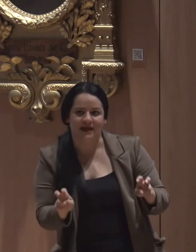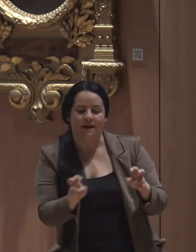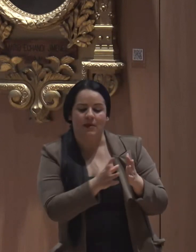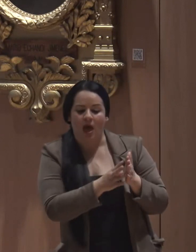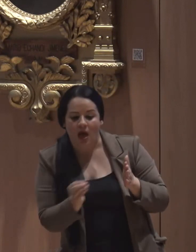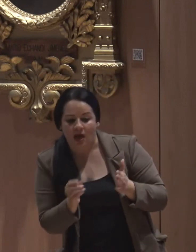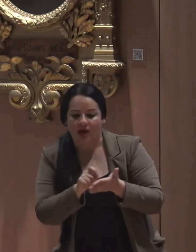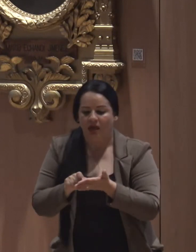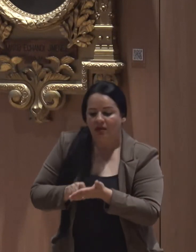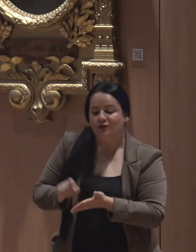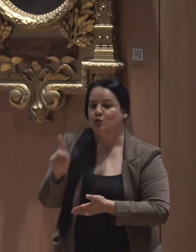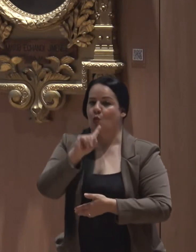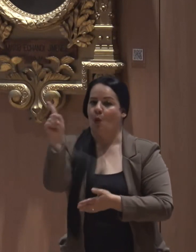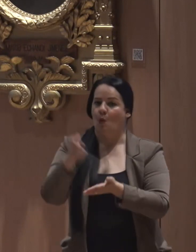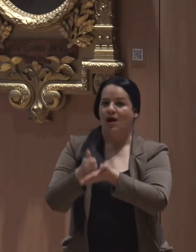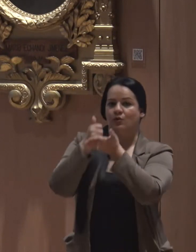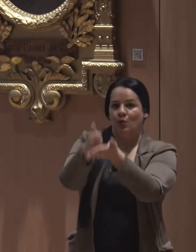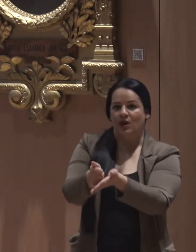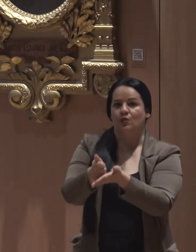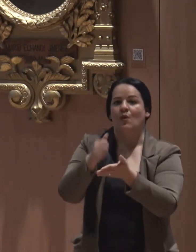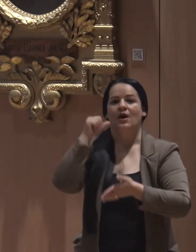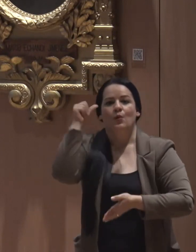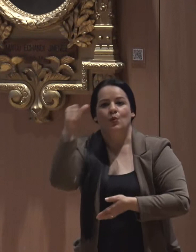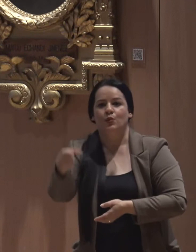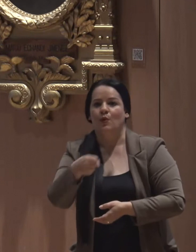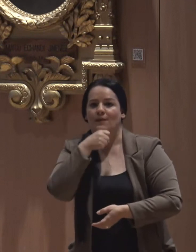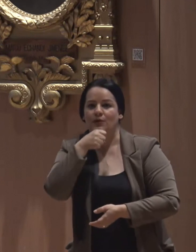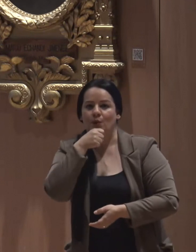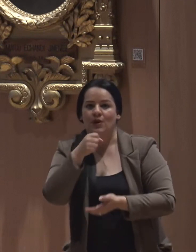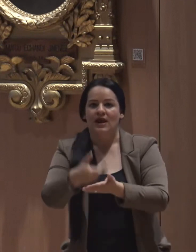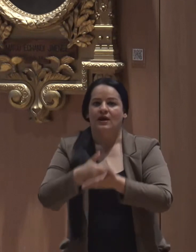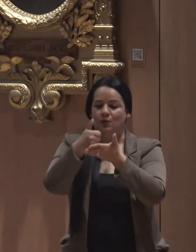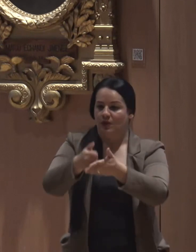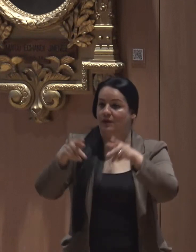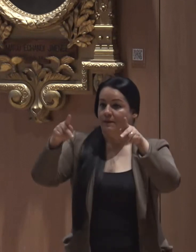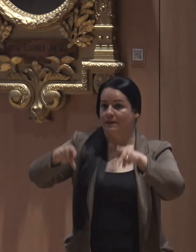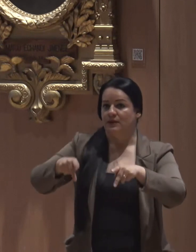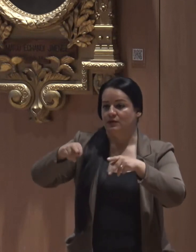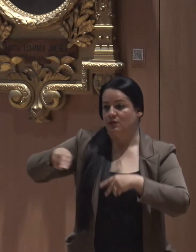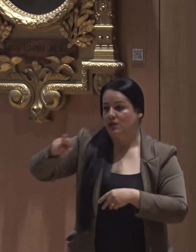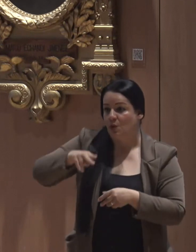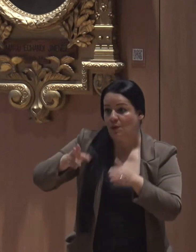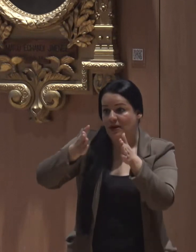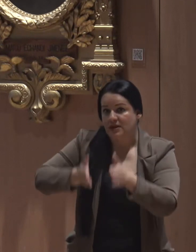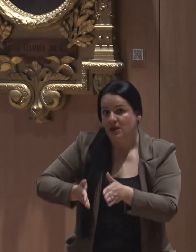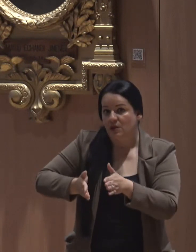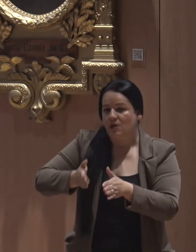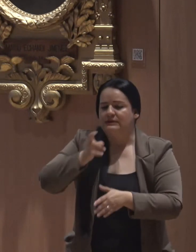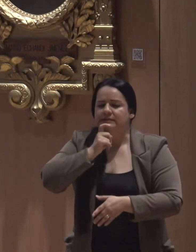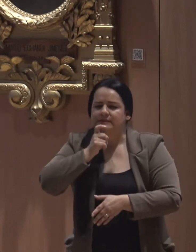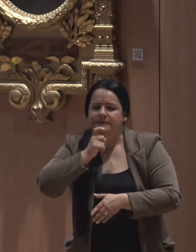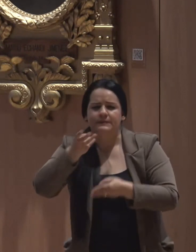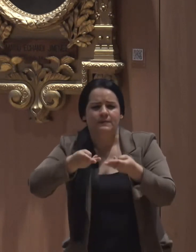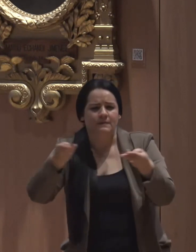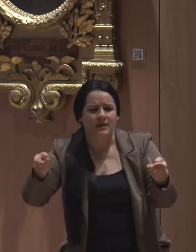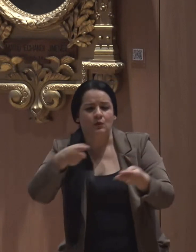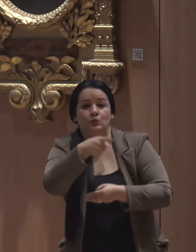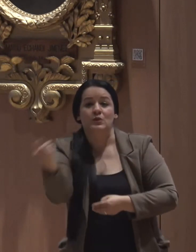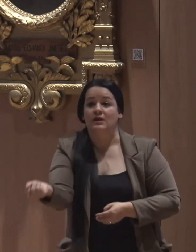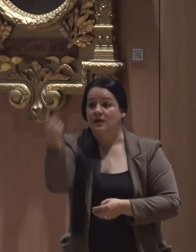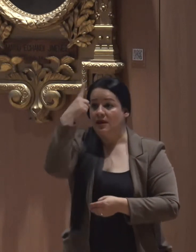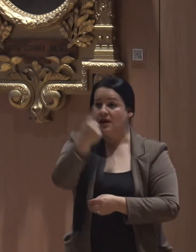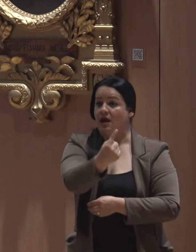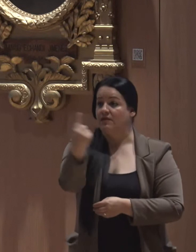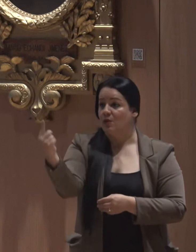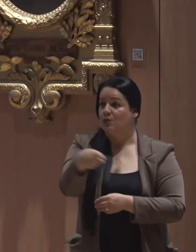ayudándole a un adulto mayor, ayudándole al compañero al que le cueste alguna materia, siendo comprensivos porque cada uno de